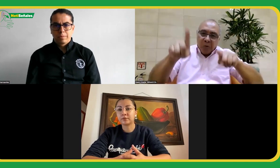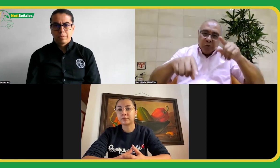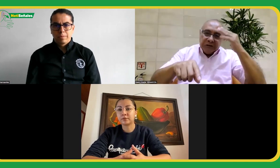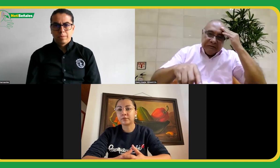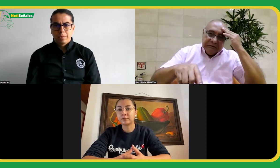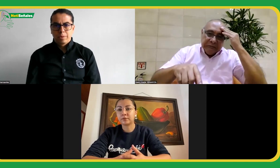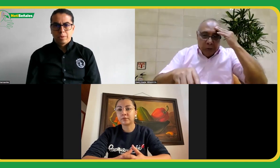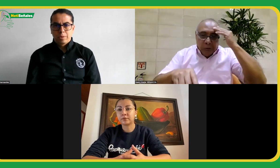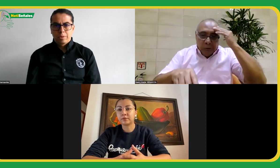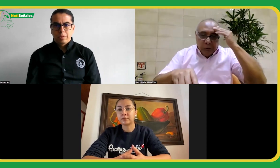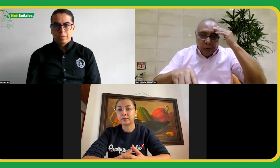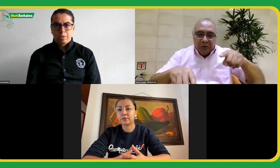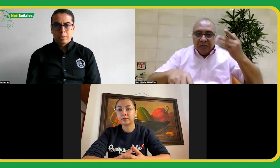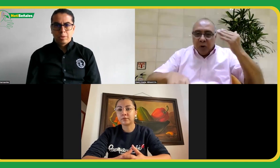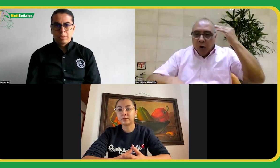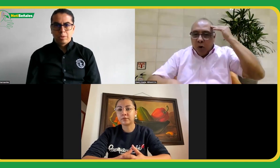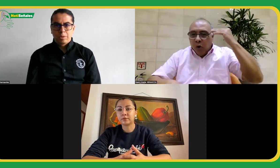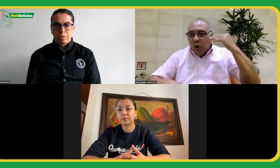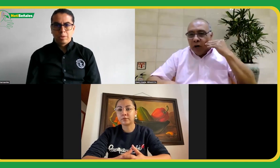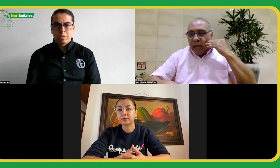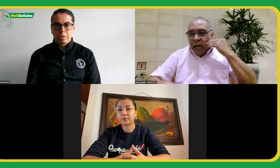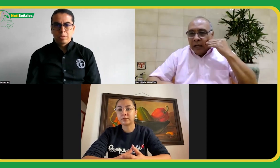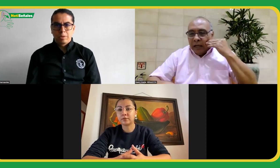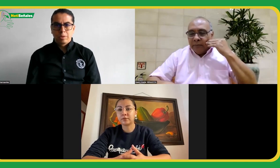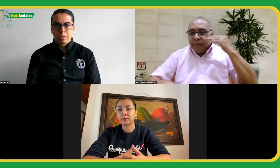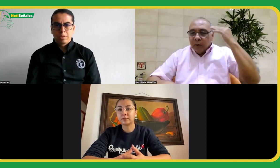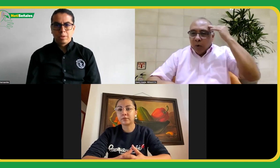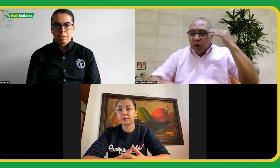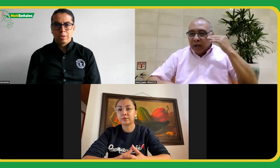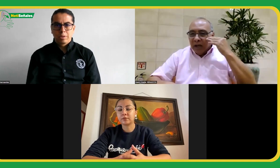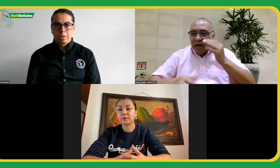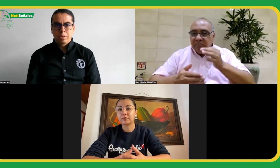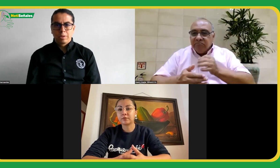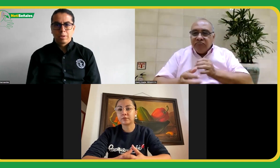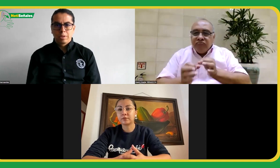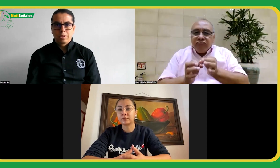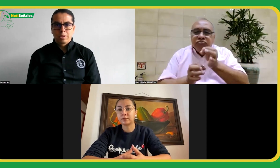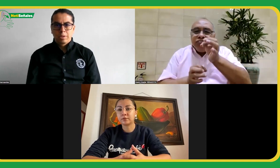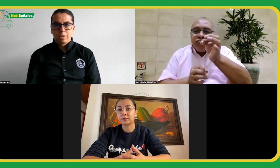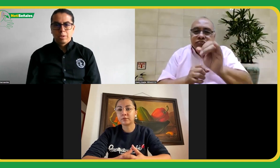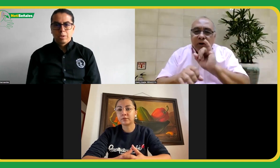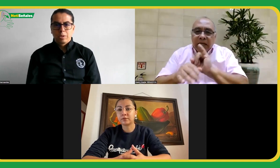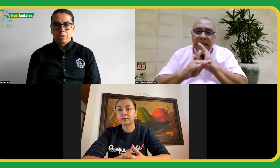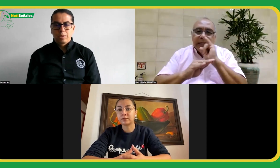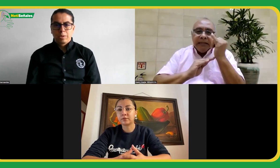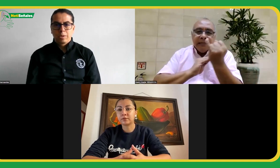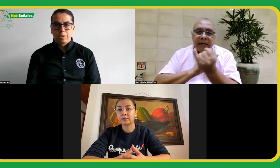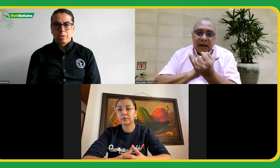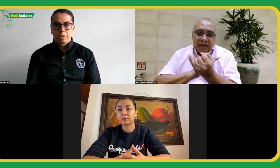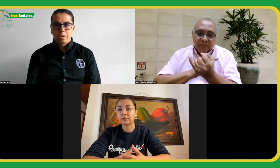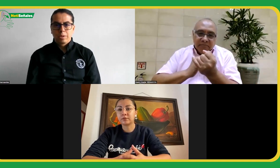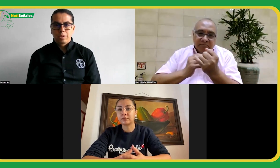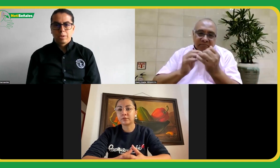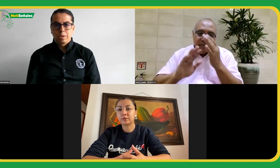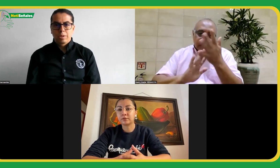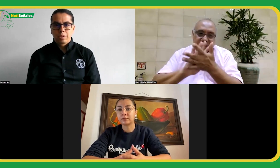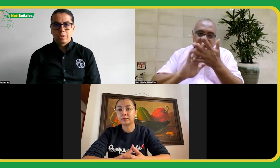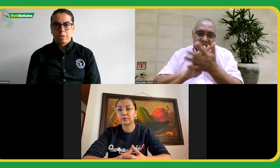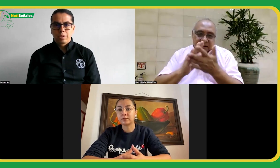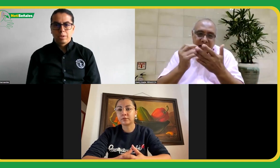algunos saben, otros no, en Corea del Sur, en una isla que hace parte de su territorio. Su seña es